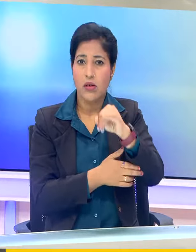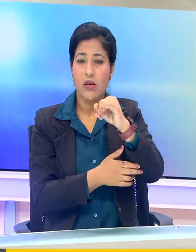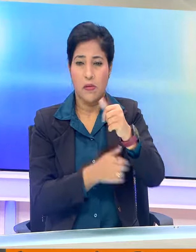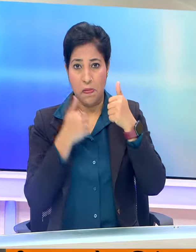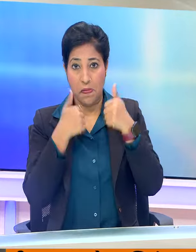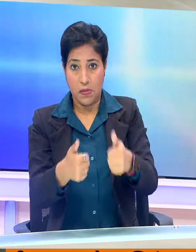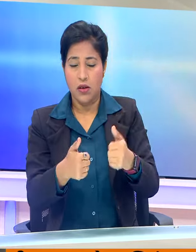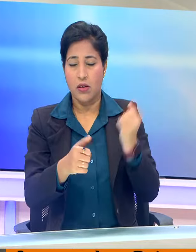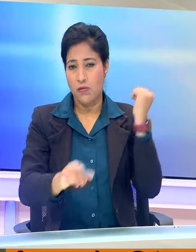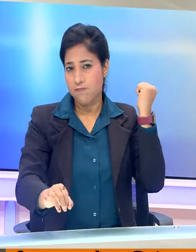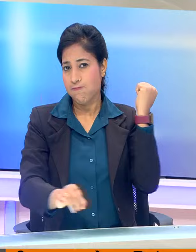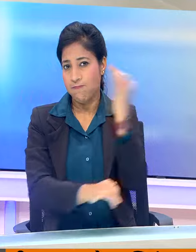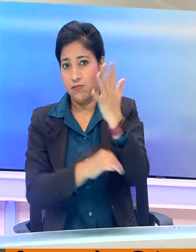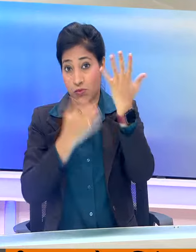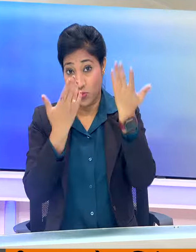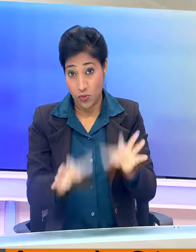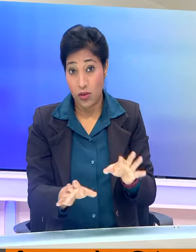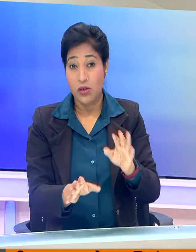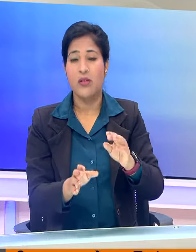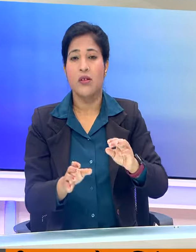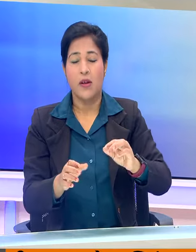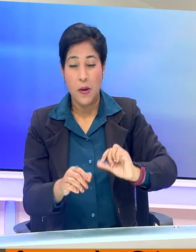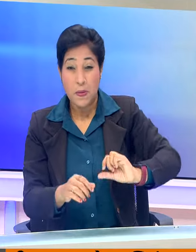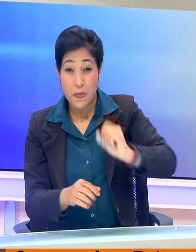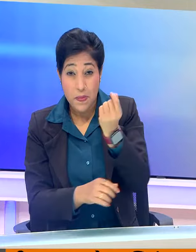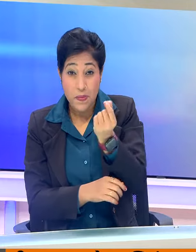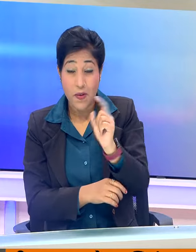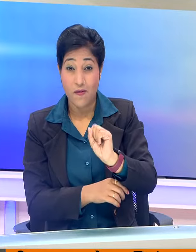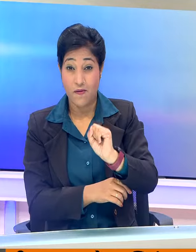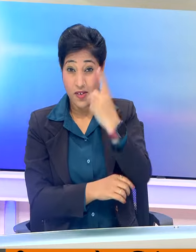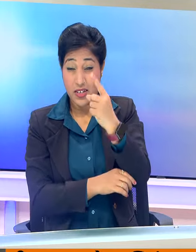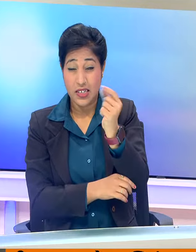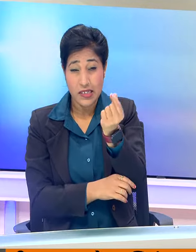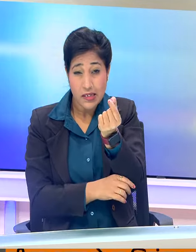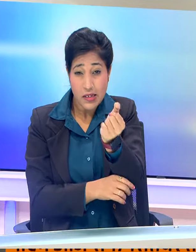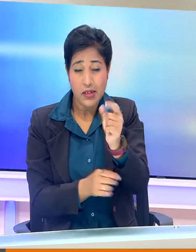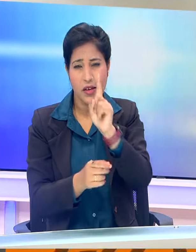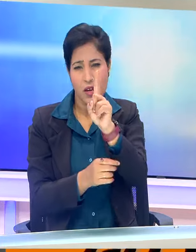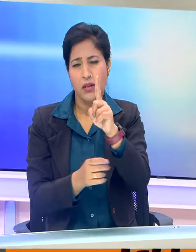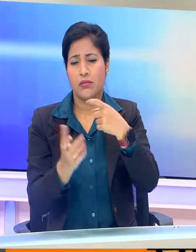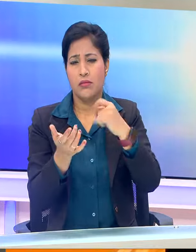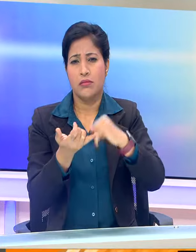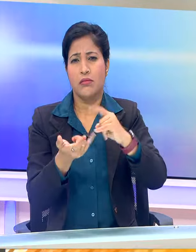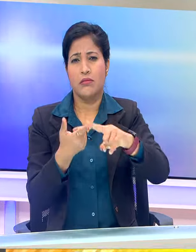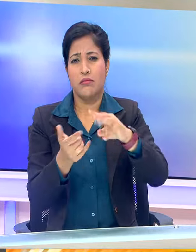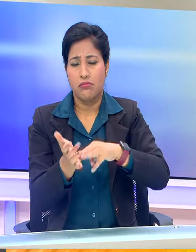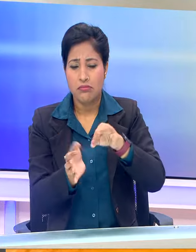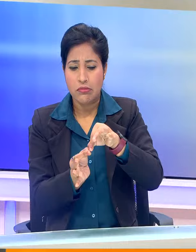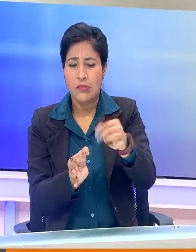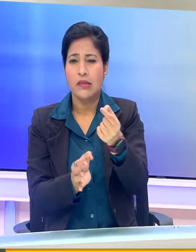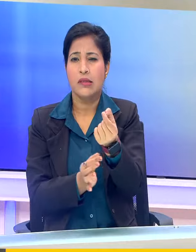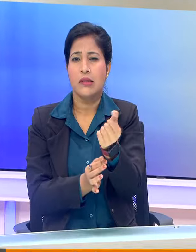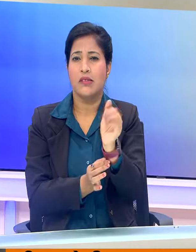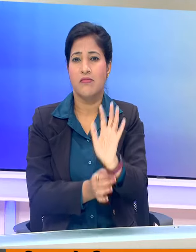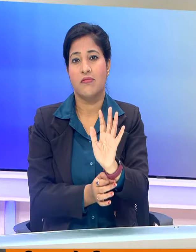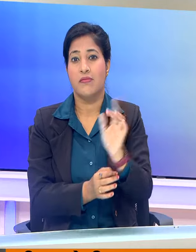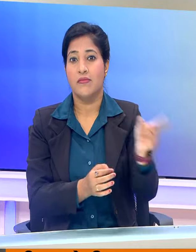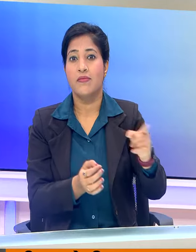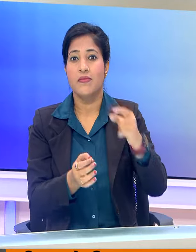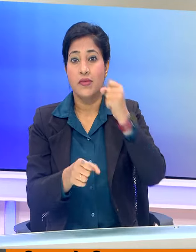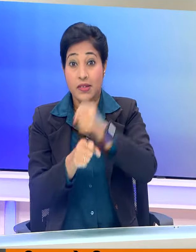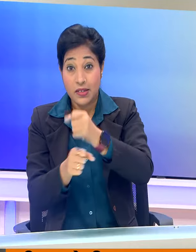बेस्ट थ्रो फैका हाला कि वो चैंपियन बनने से मात्र एक सेंटिमीटर के अंतर से चोक गए ग्रेंडर के